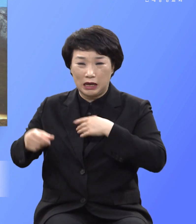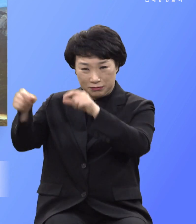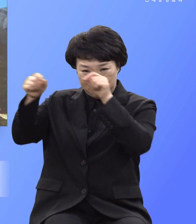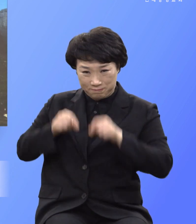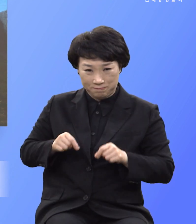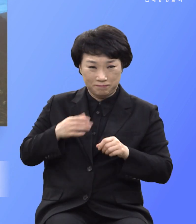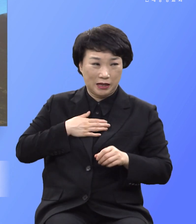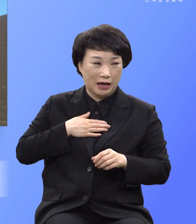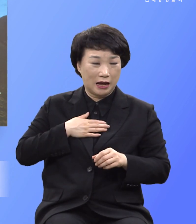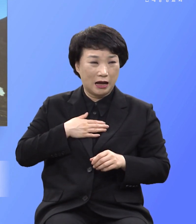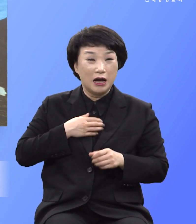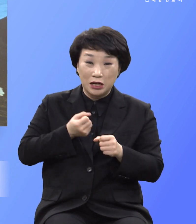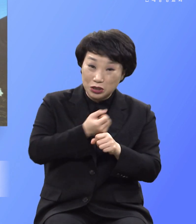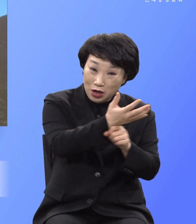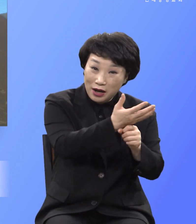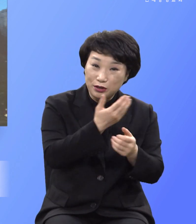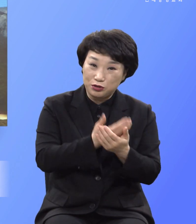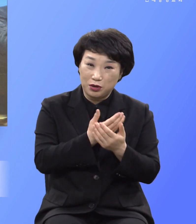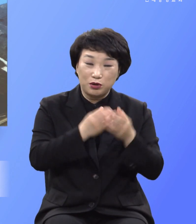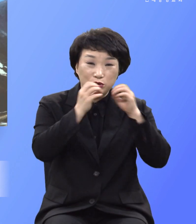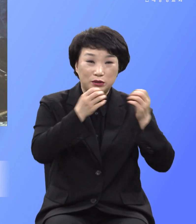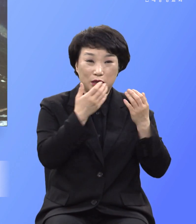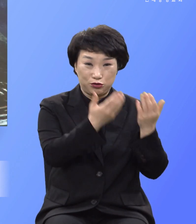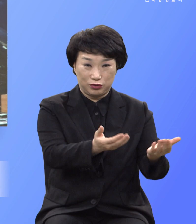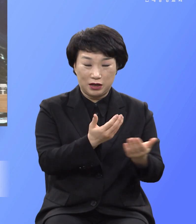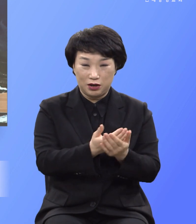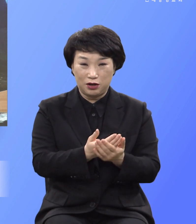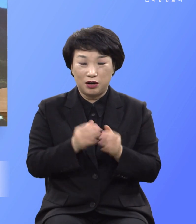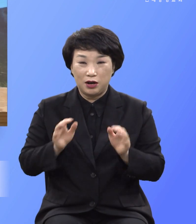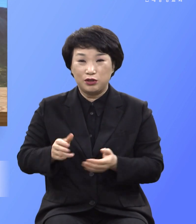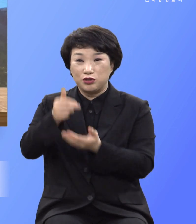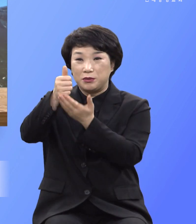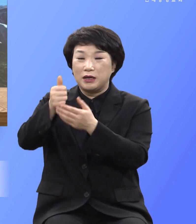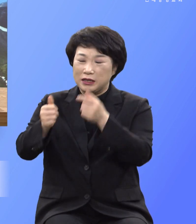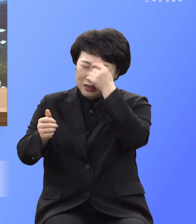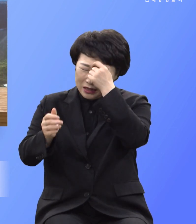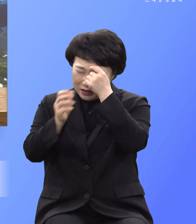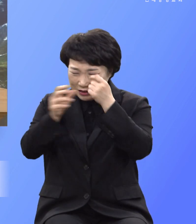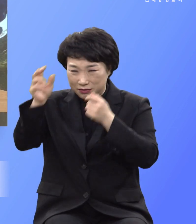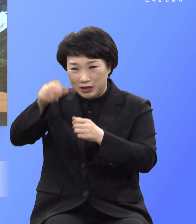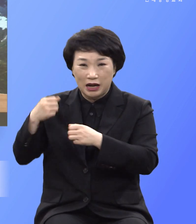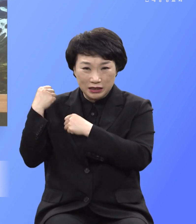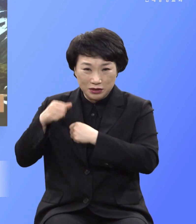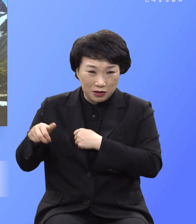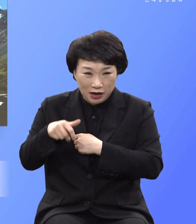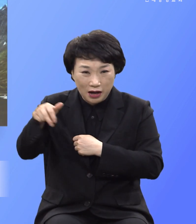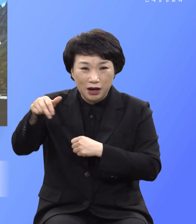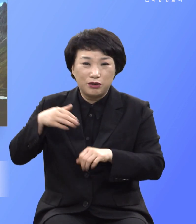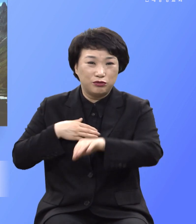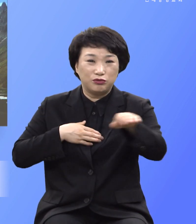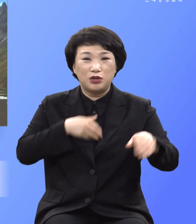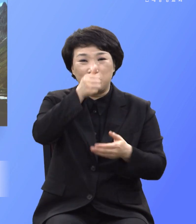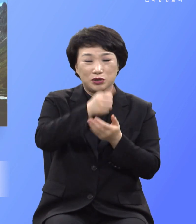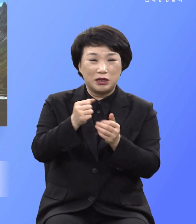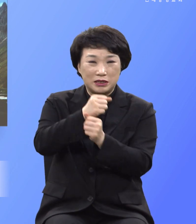도와주시옵시고 주님의 골고다를 향해 십자가를 지구하는 우리의 죄짐을 지구하는 주님처럼